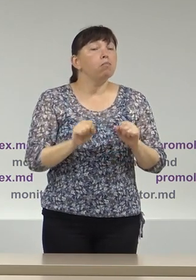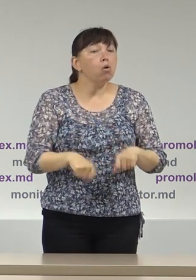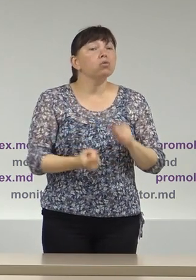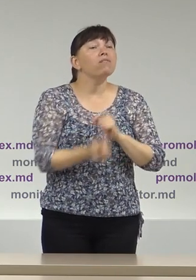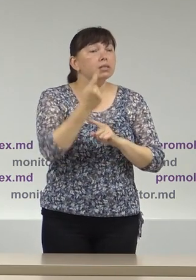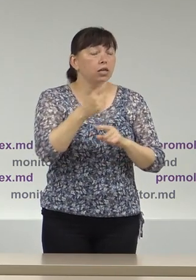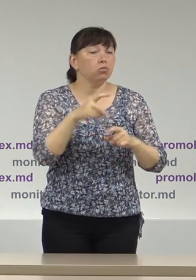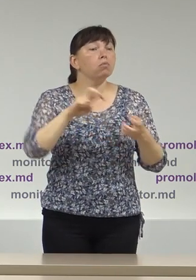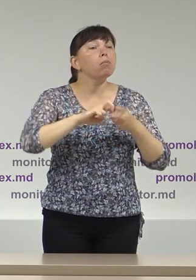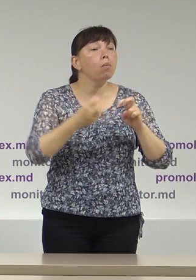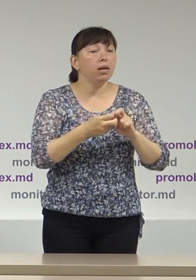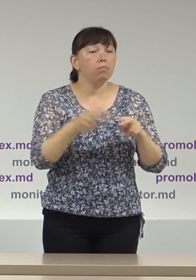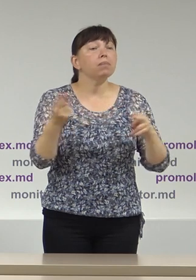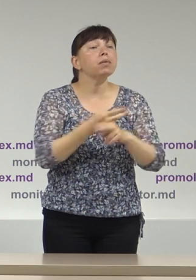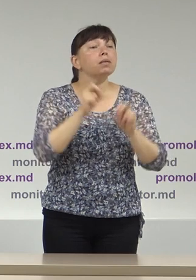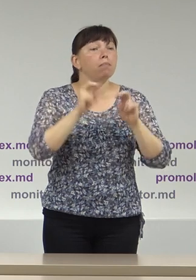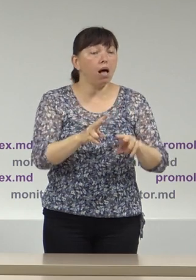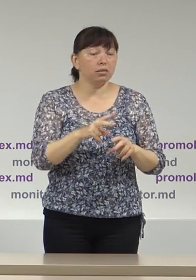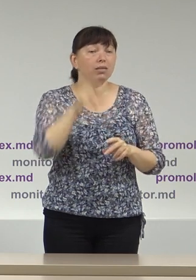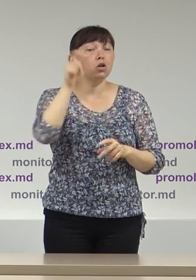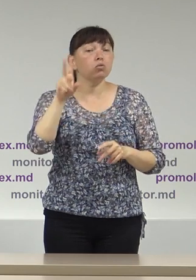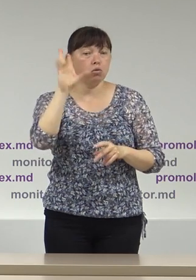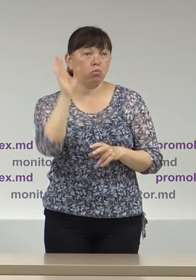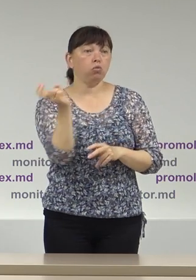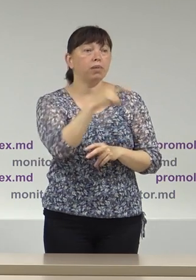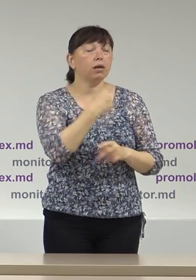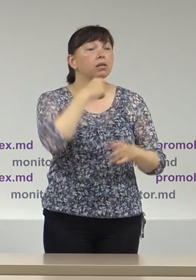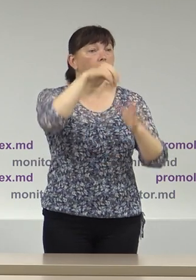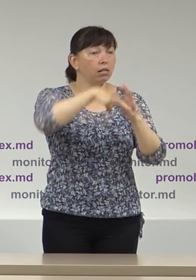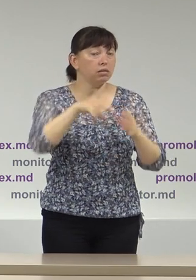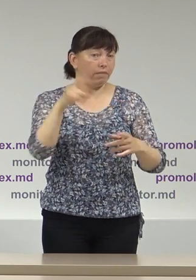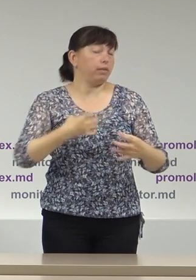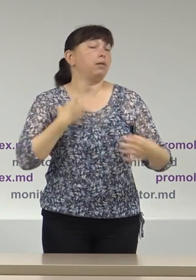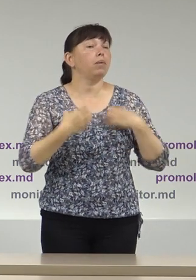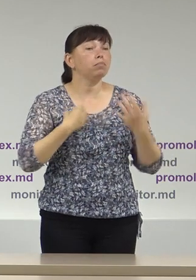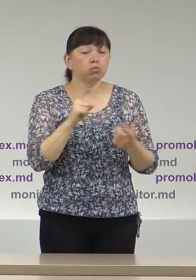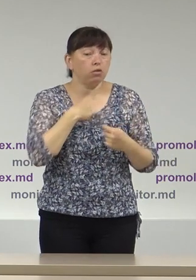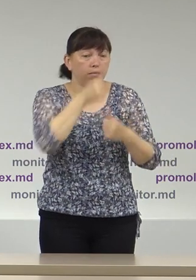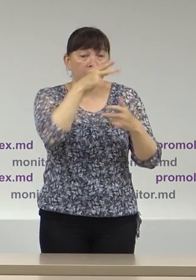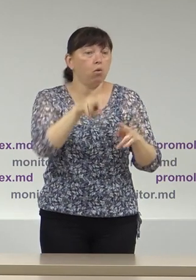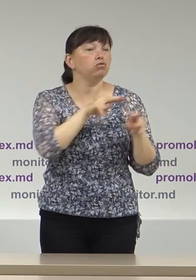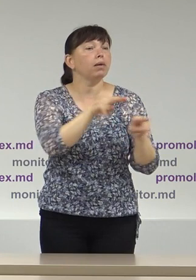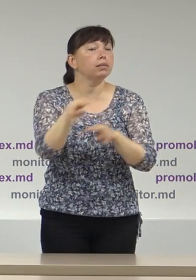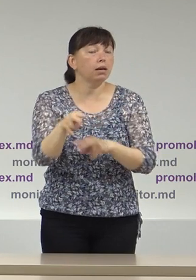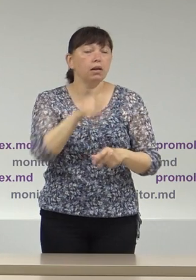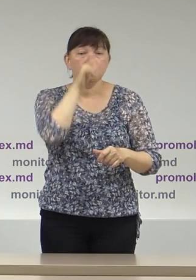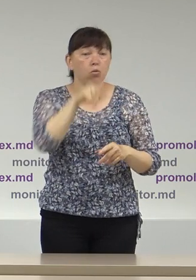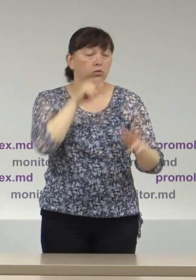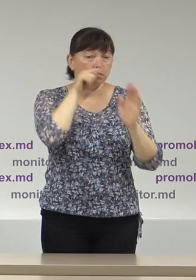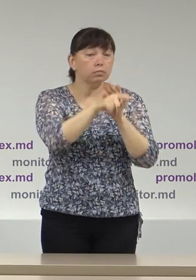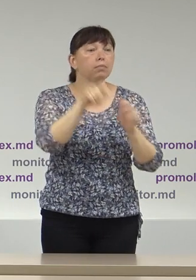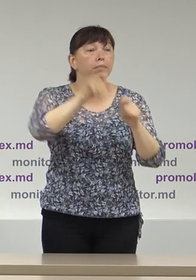securității cetățenilor și a procesului electoral în general. Astfel, având în vedere